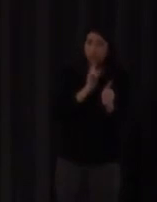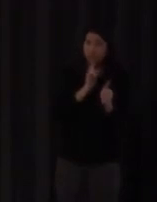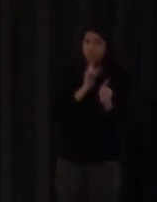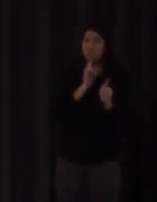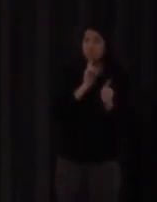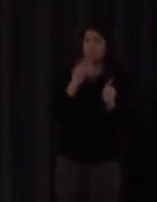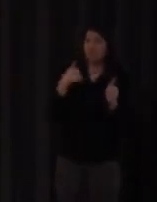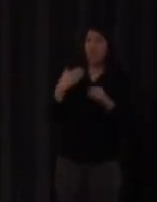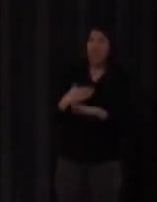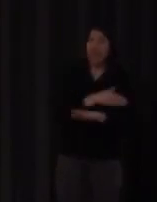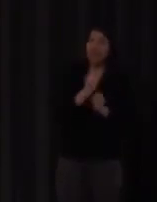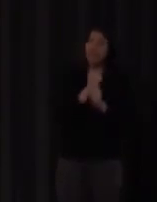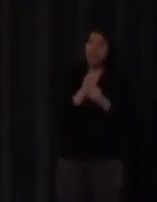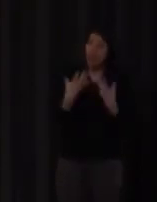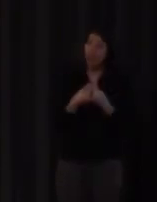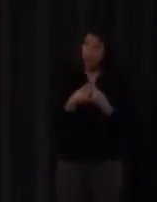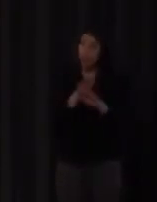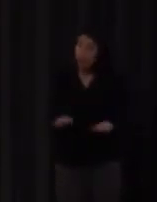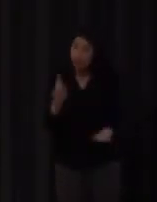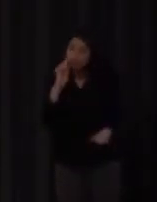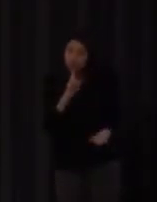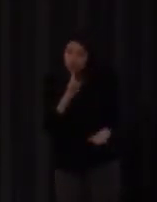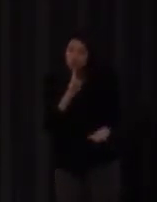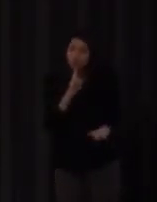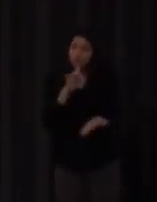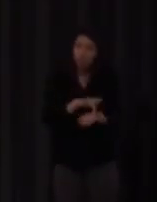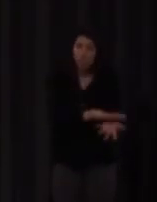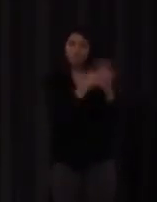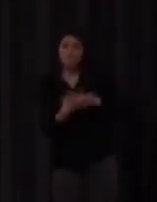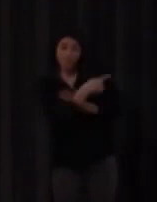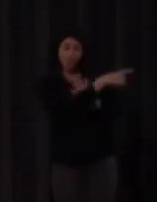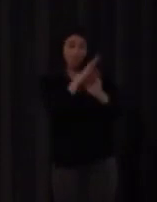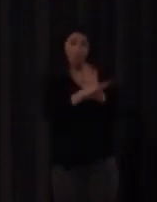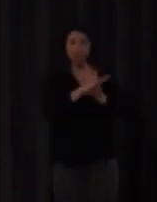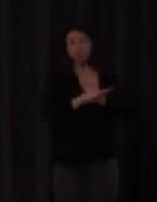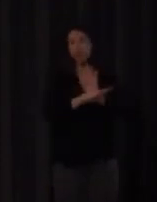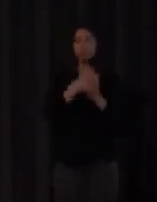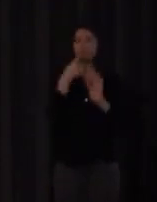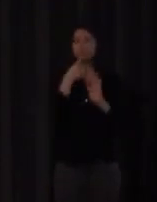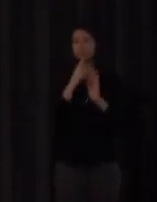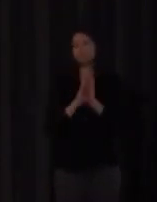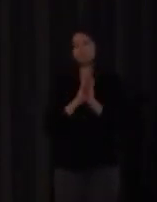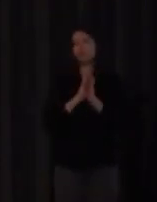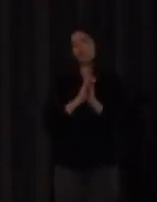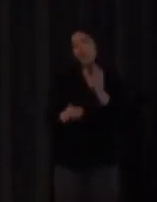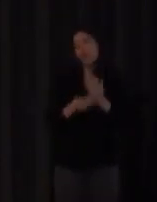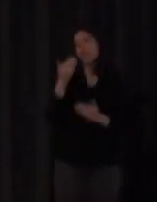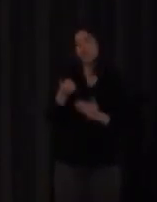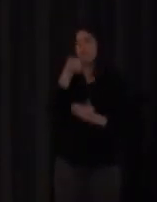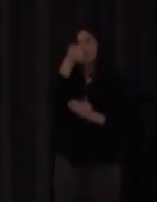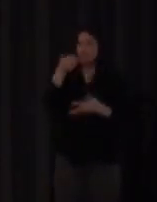pues no de manera completa no es que todas las clases se den en lengua de signos ¿vale? pero si se introduce a lengua de signos